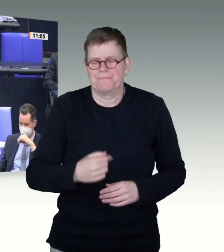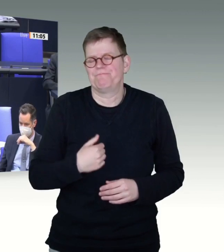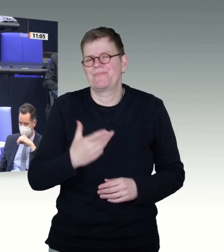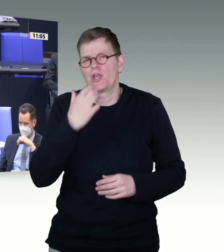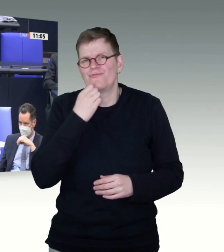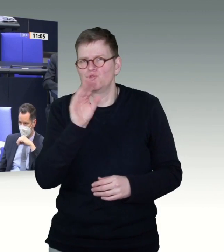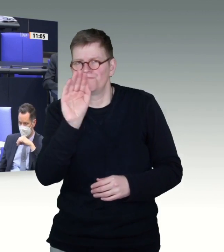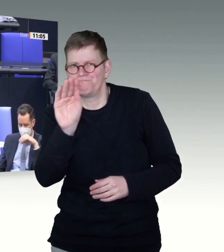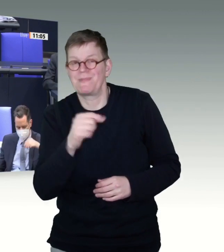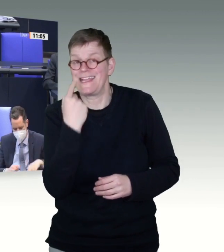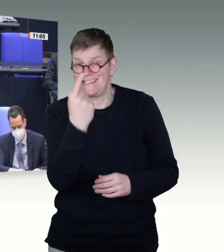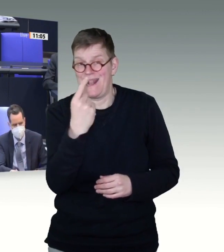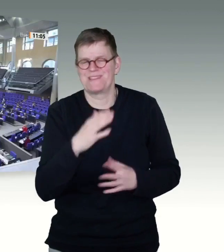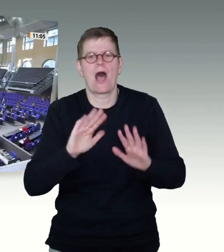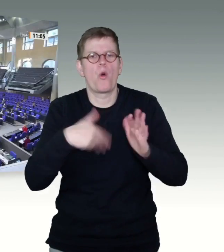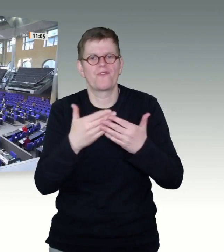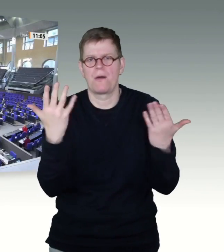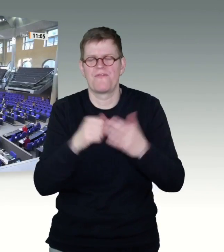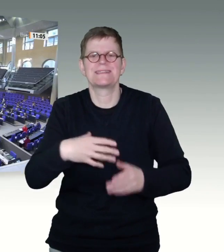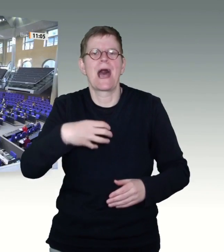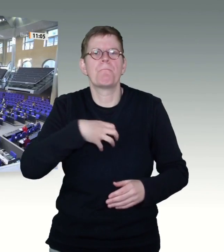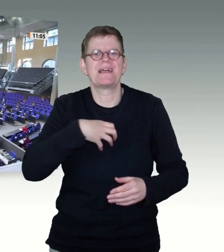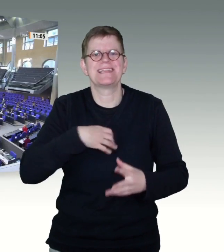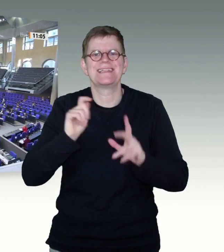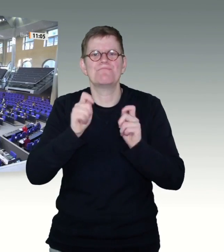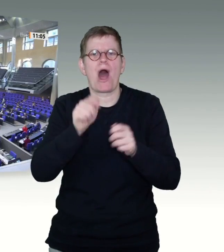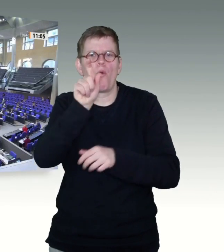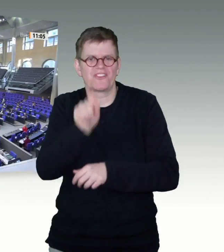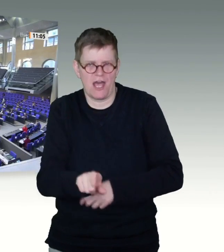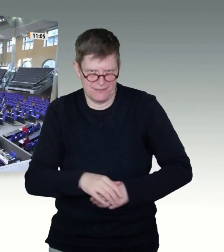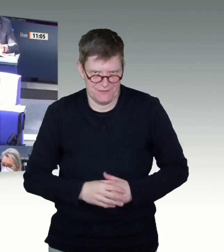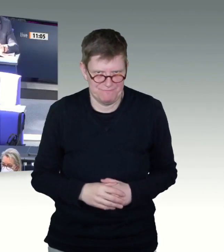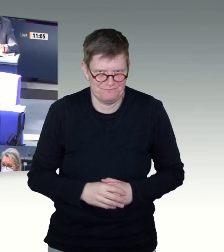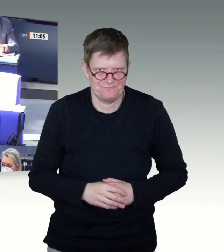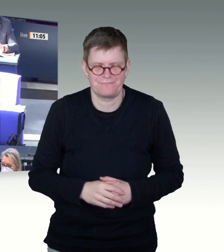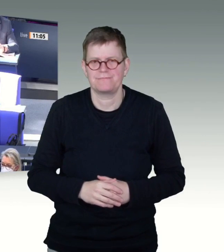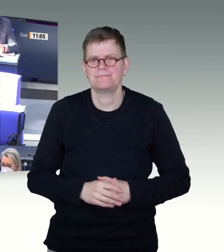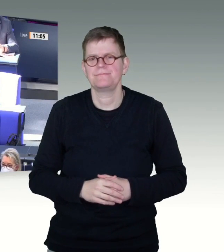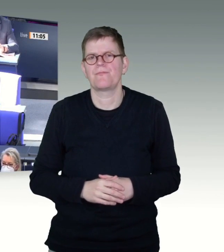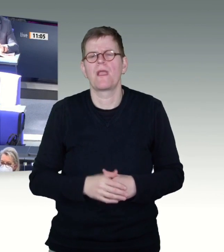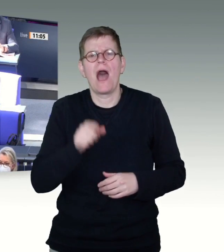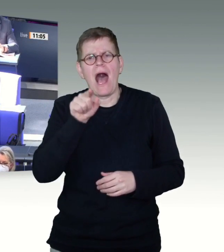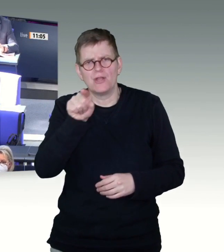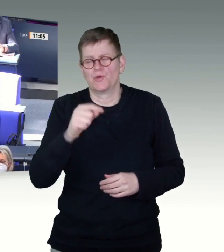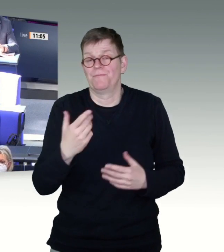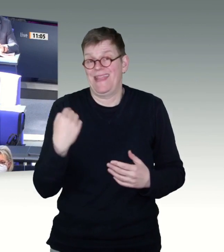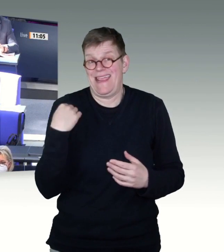sehr vermisst habe, dass Sie hier am Pult deren Perspektive eingenommen hätten und uns